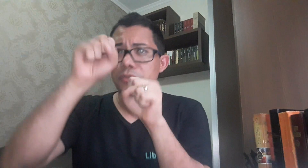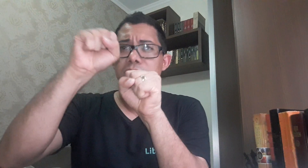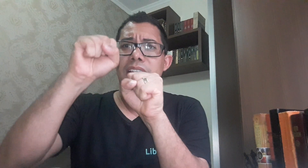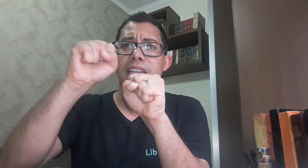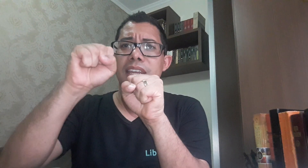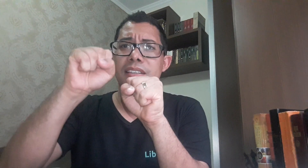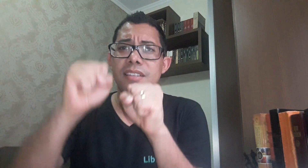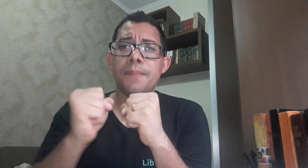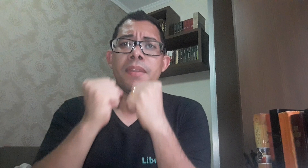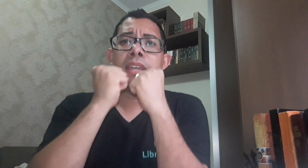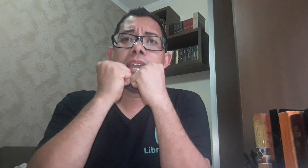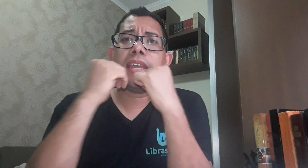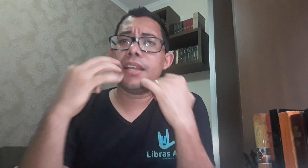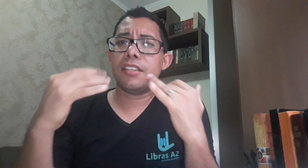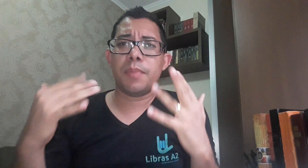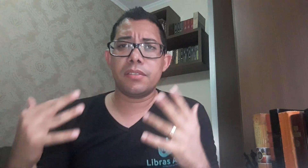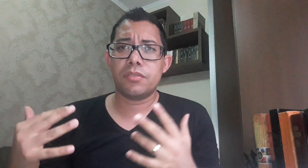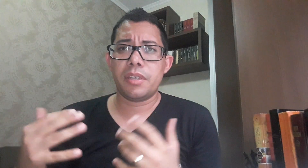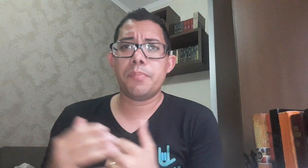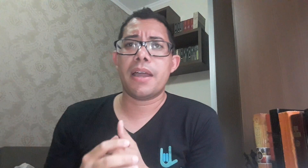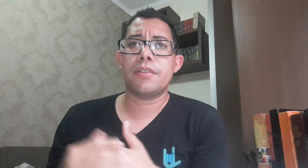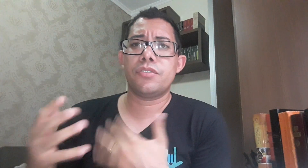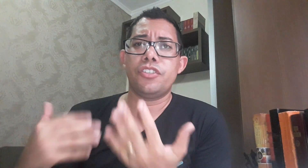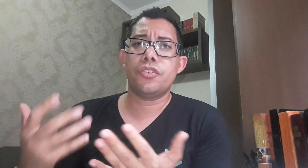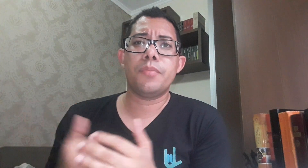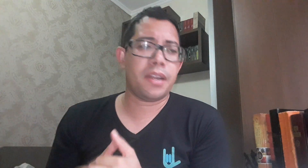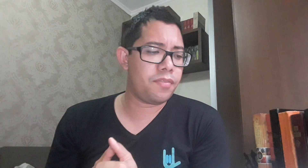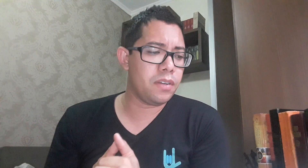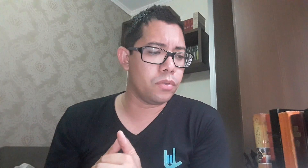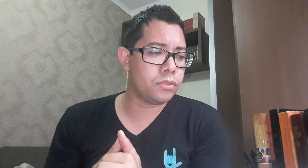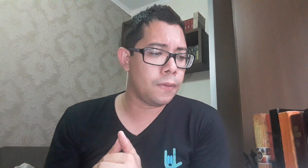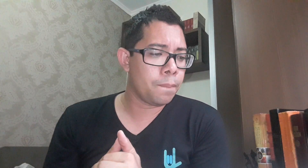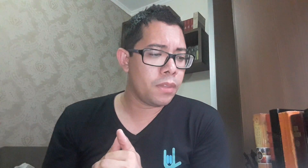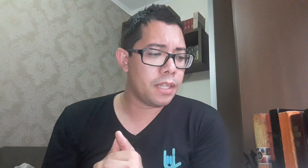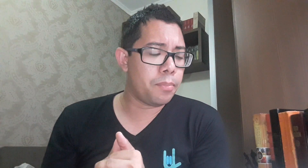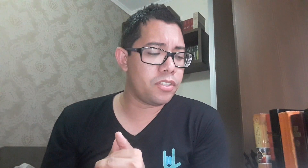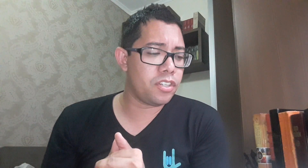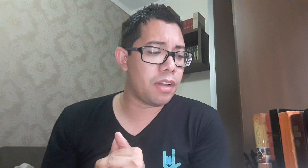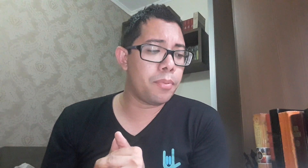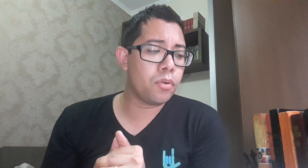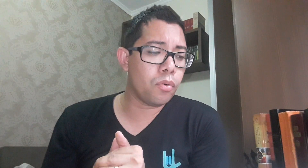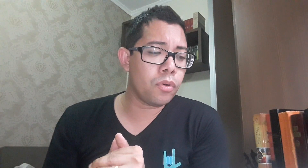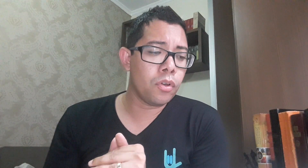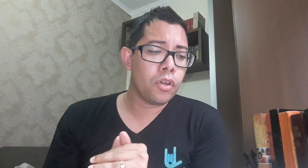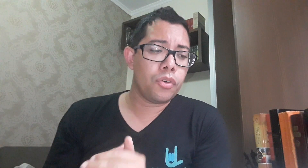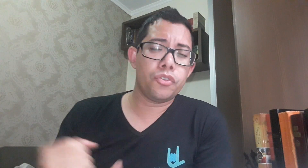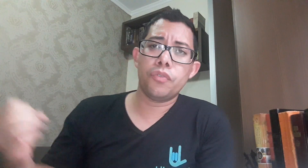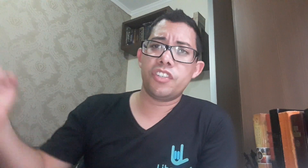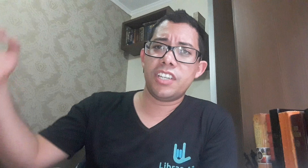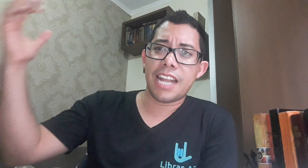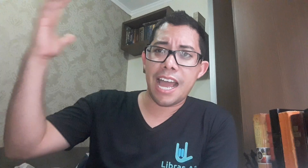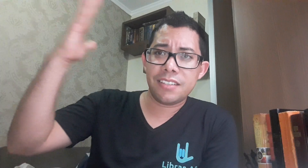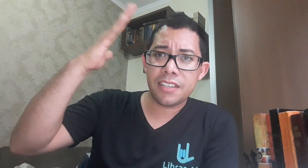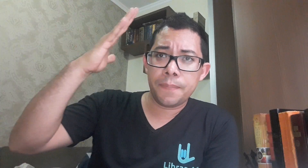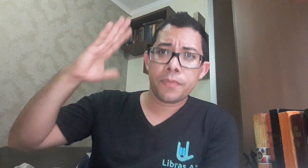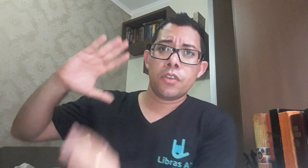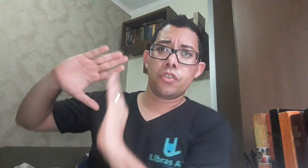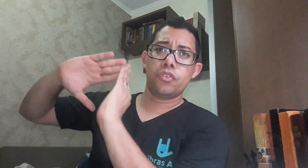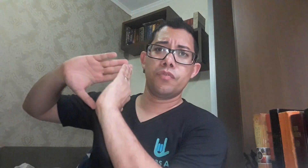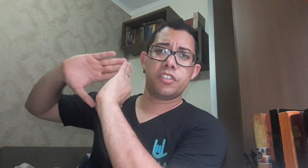fortaleza e ricas bênçãos sem par, no sentido de maravilhoso. Depois, gente vai para o coro, Chuvas de Graça, Chuvas